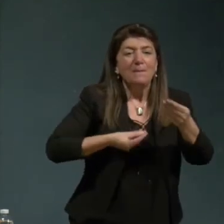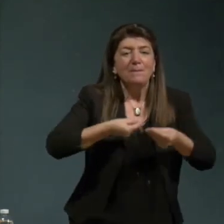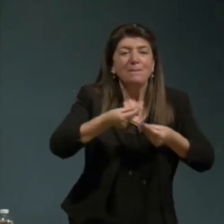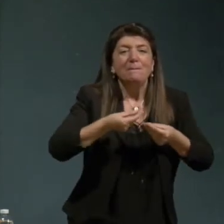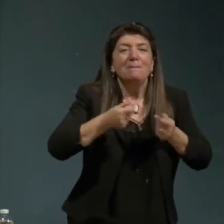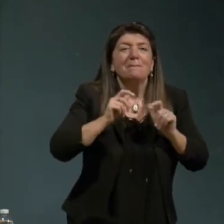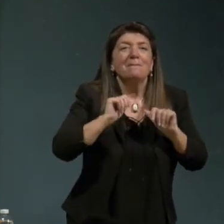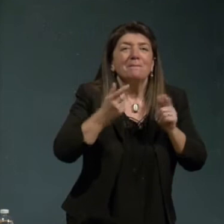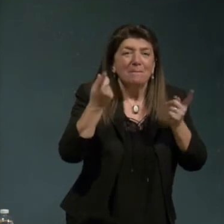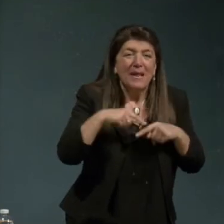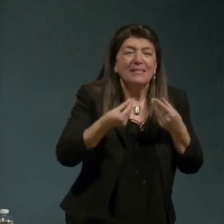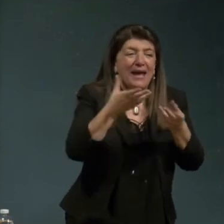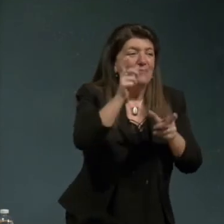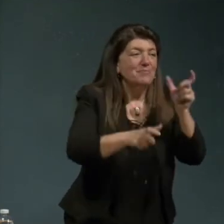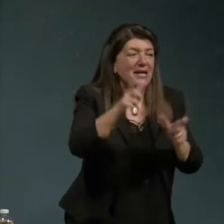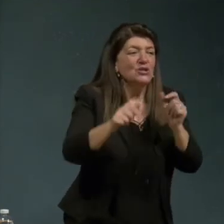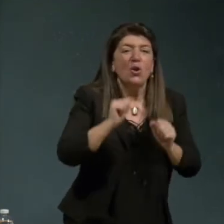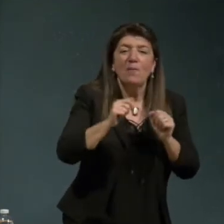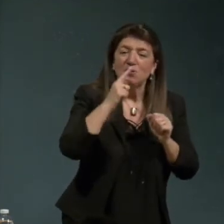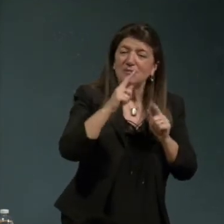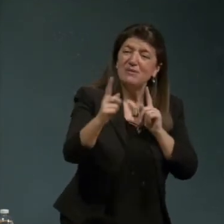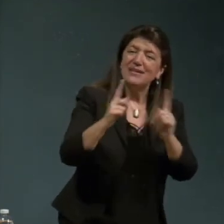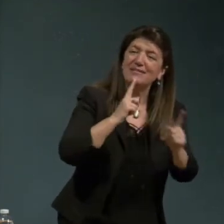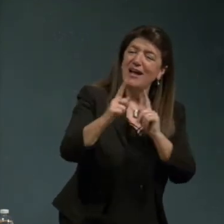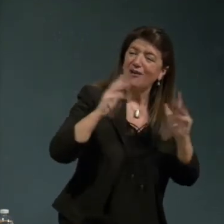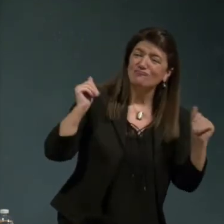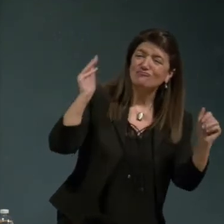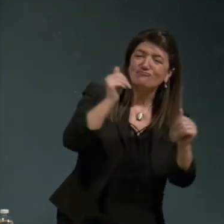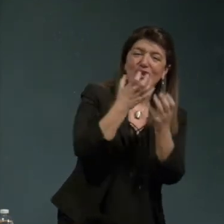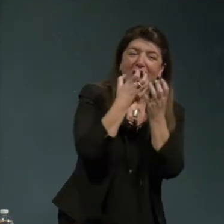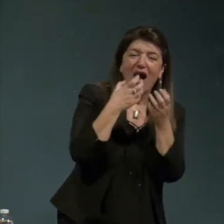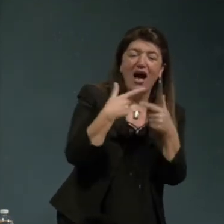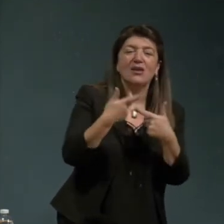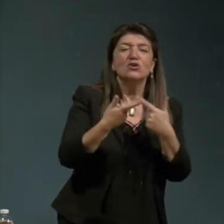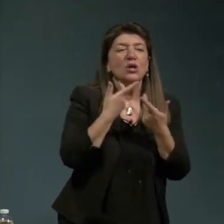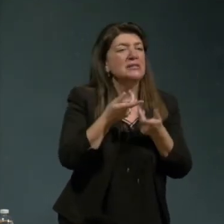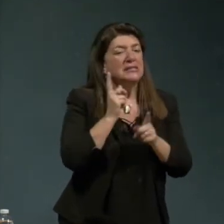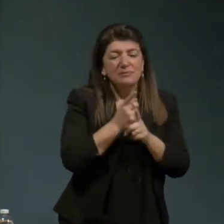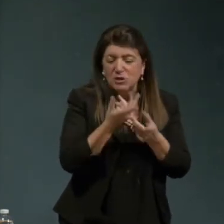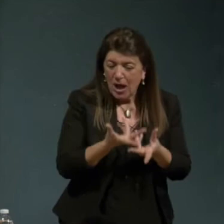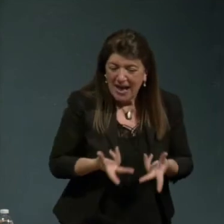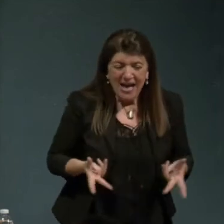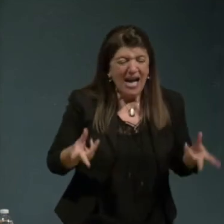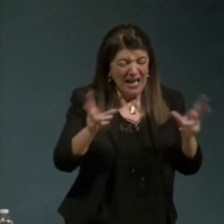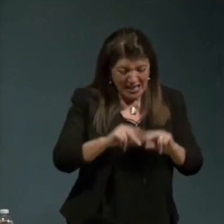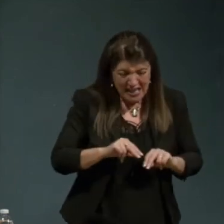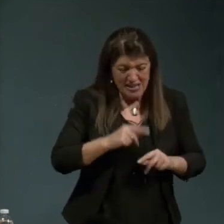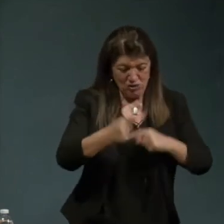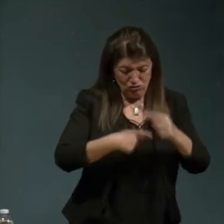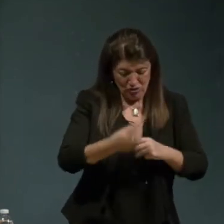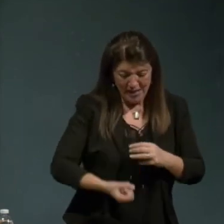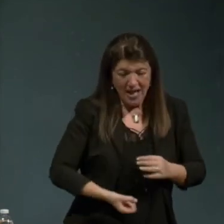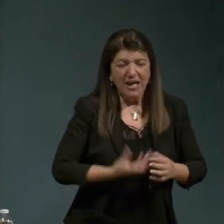persone vecchie o inferme diciamo una regenerazione di tutto il locale